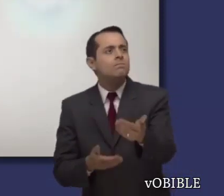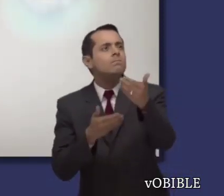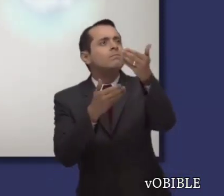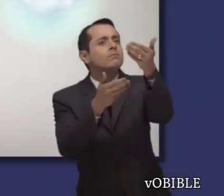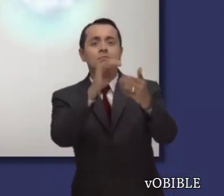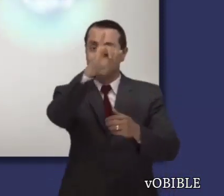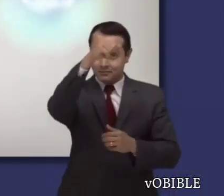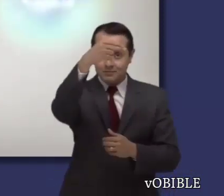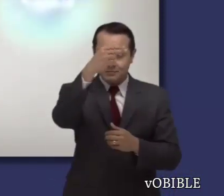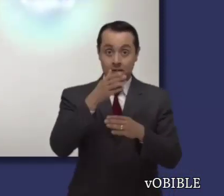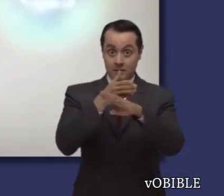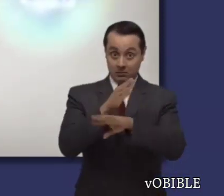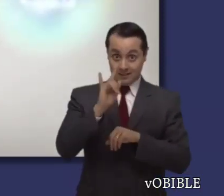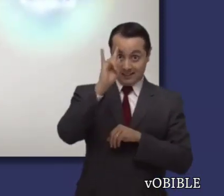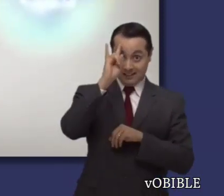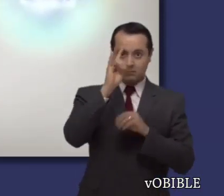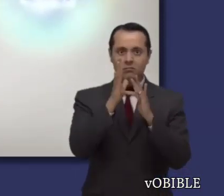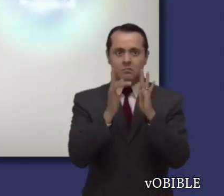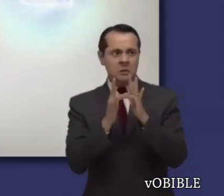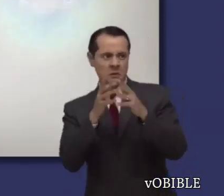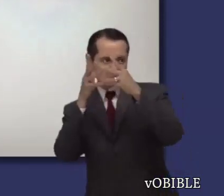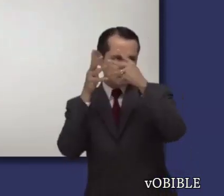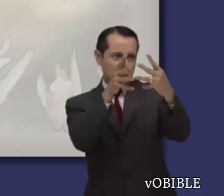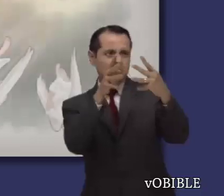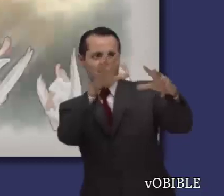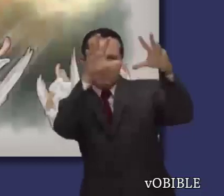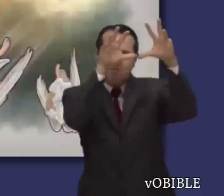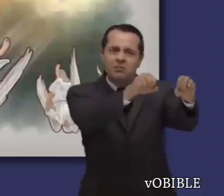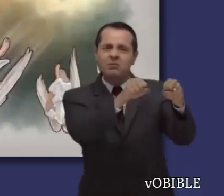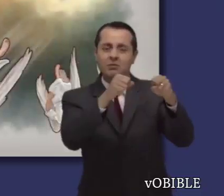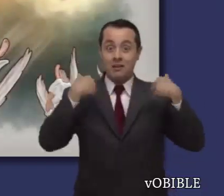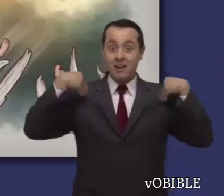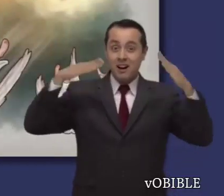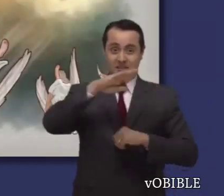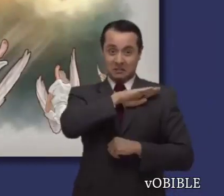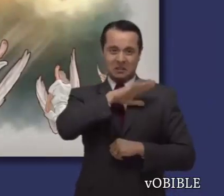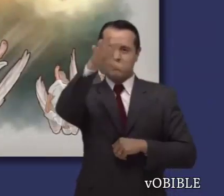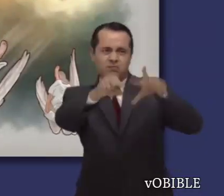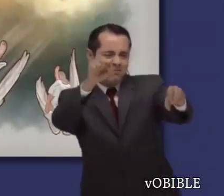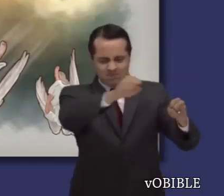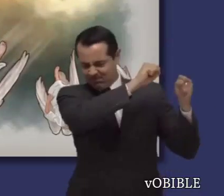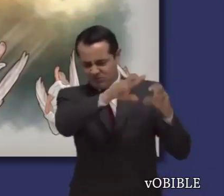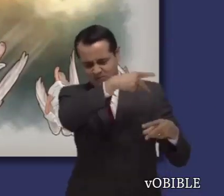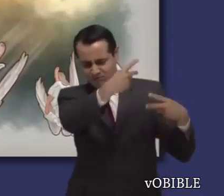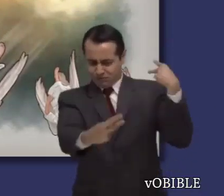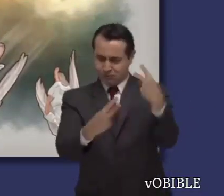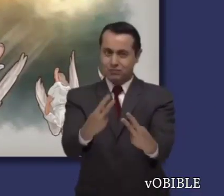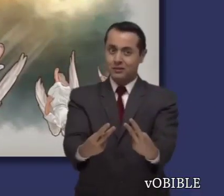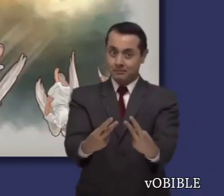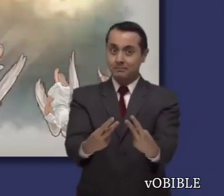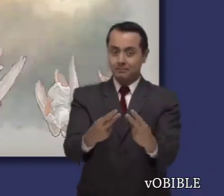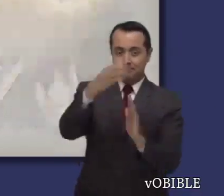rápidamente llevan ante Dios y su trono. También ve que Satanás y sus ángeles son arrojados a la tierra.